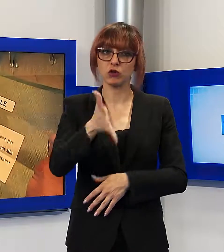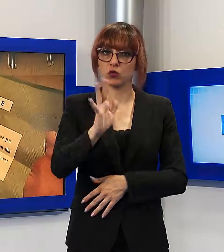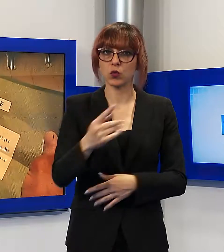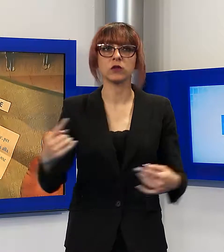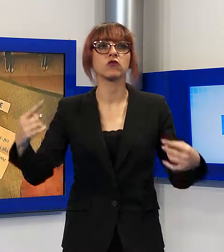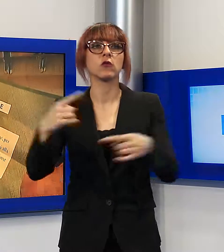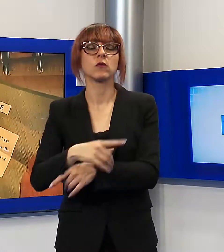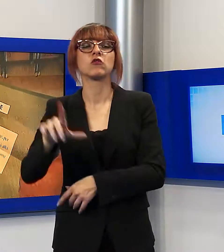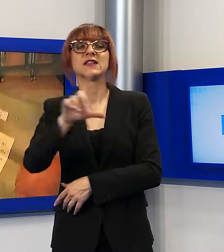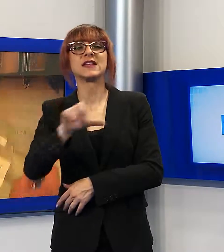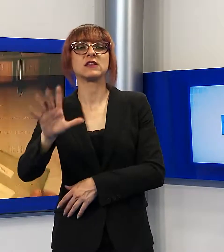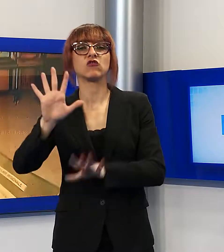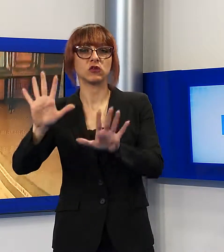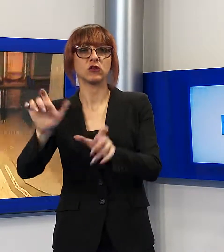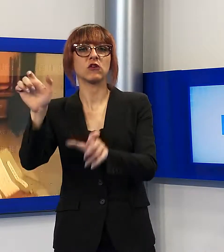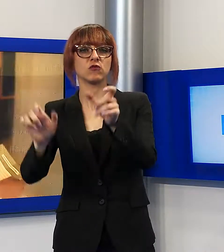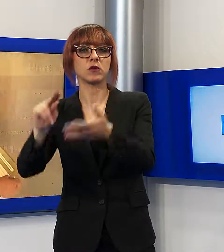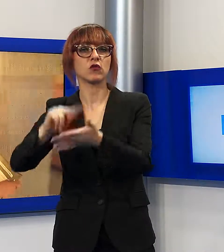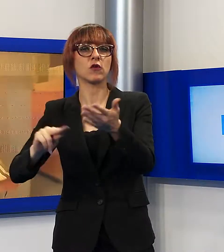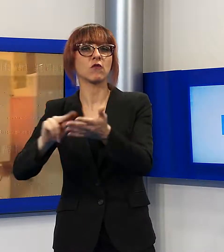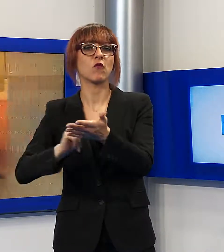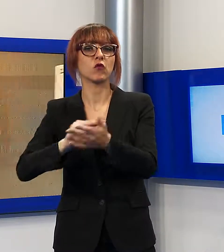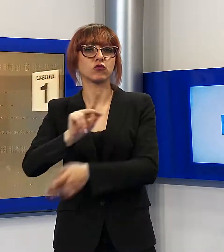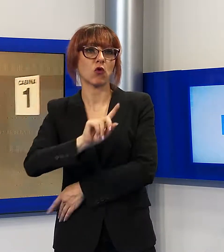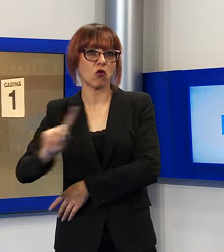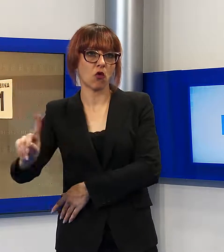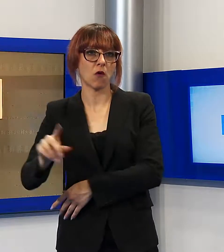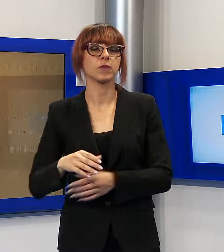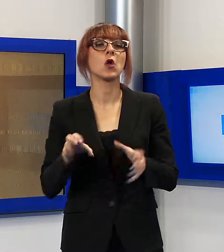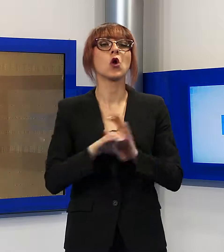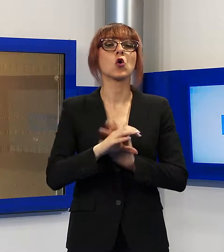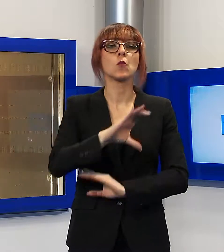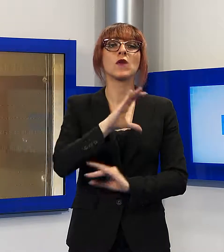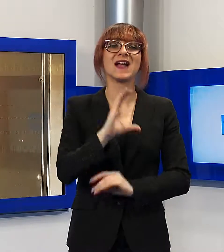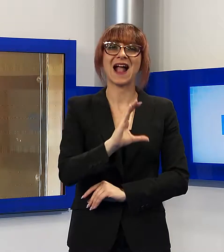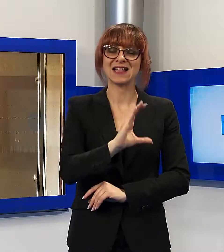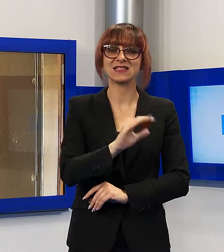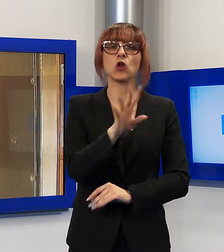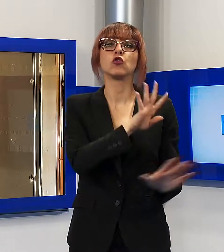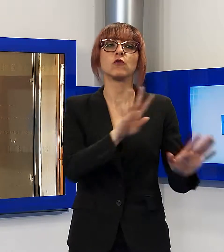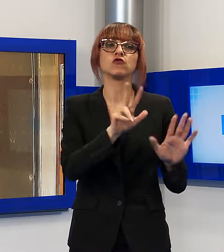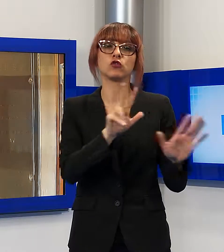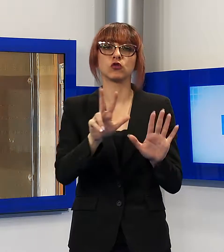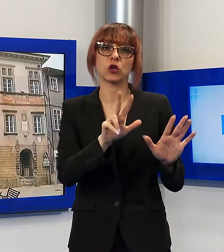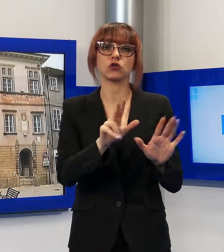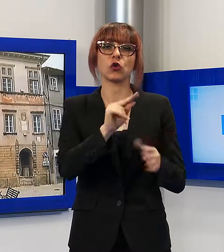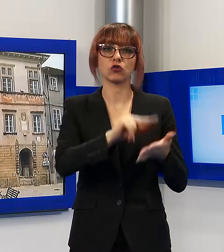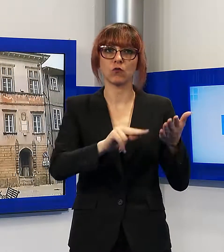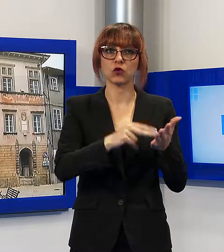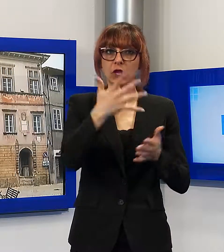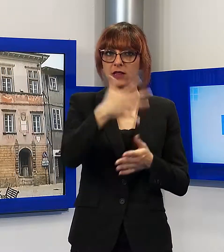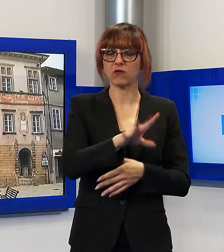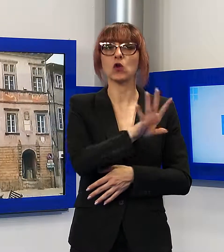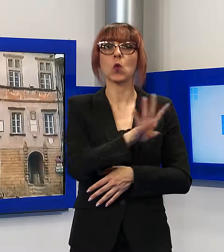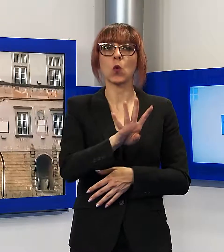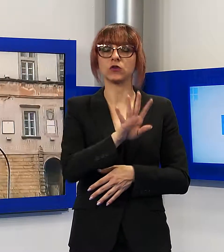710 quelli contrari. Nel dettaglio, nel Comune di Castiglione e Garfagnana, su 998 votanti, erano stati